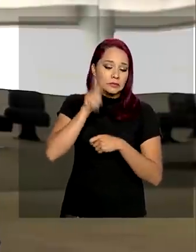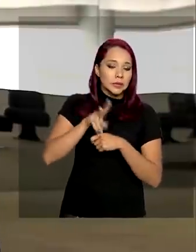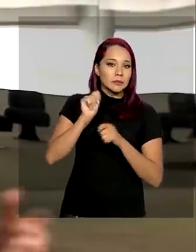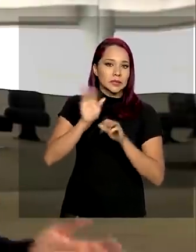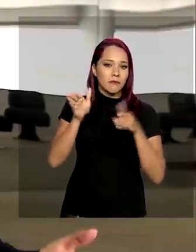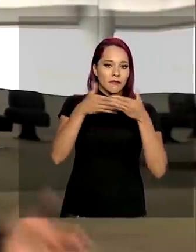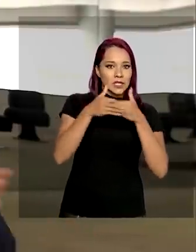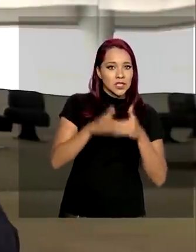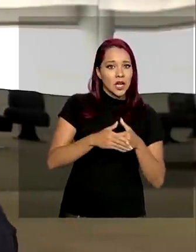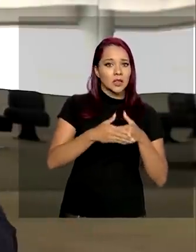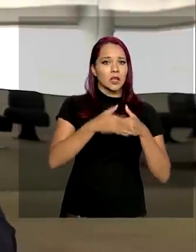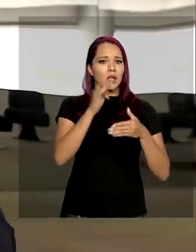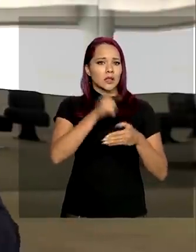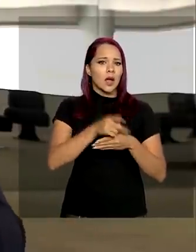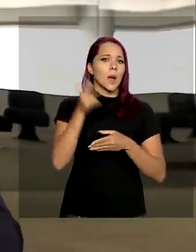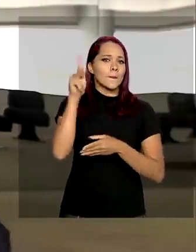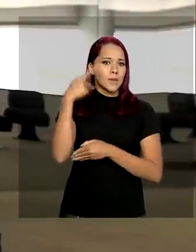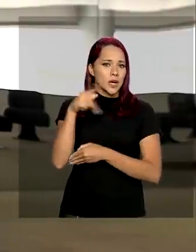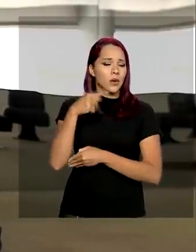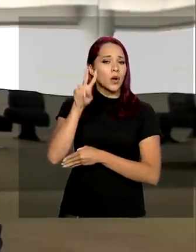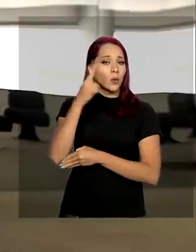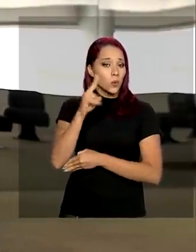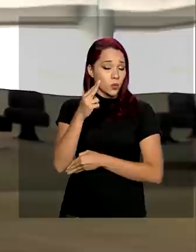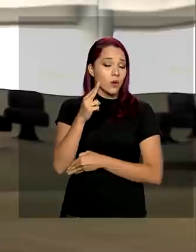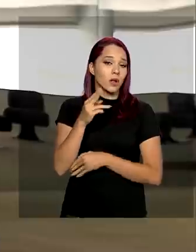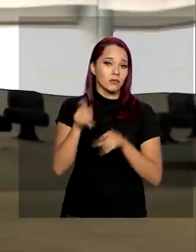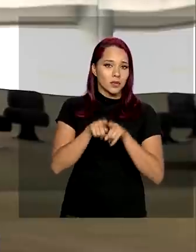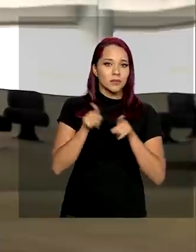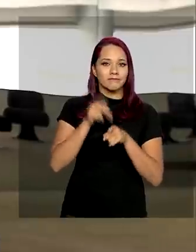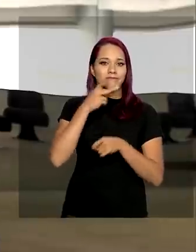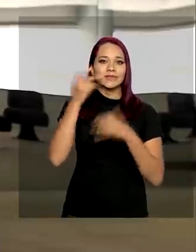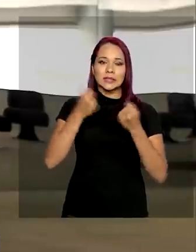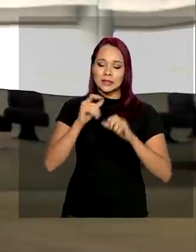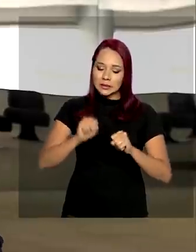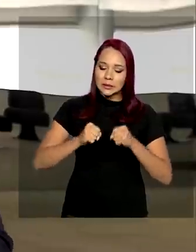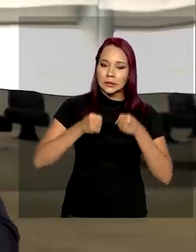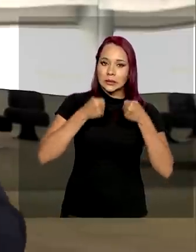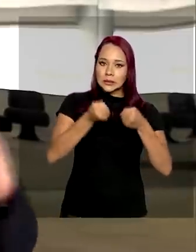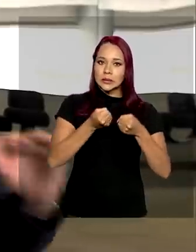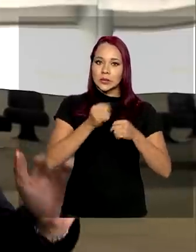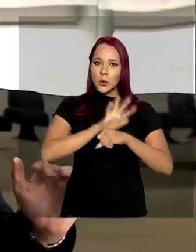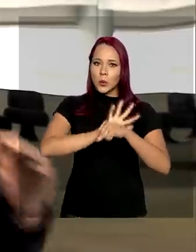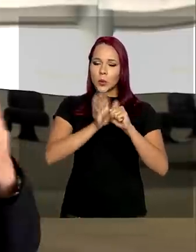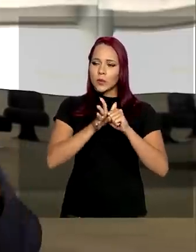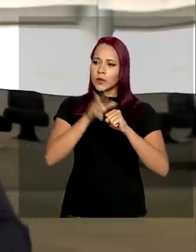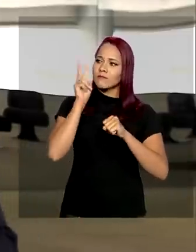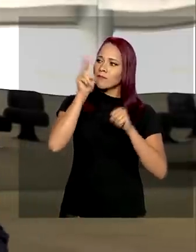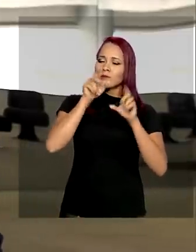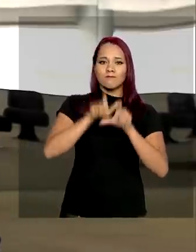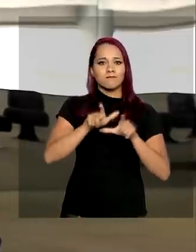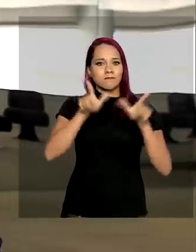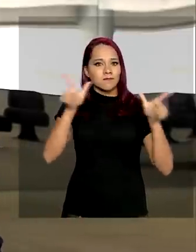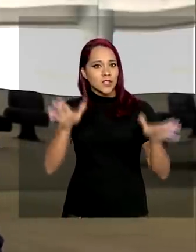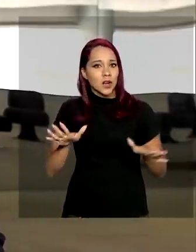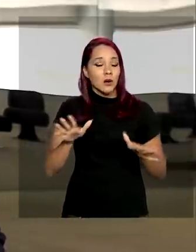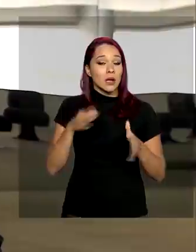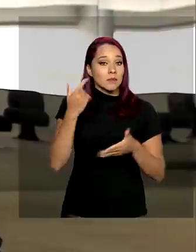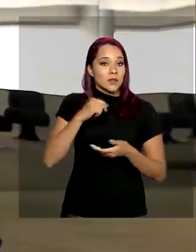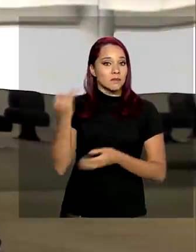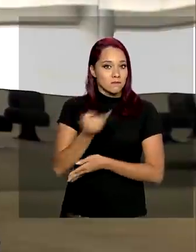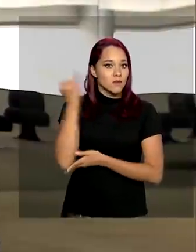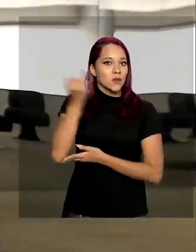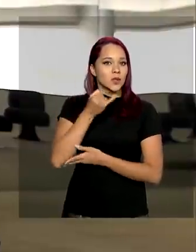fronteiras do Paraguai e do Uruguai e ressaltou que é preciso encarar o coronavírus de forma ampla. Por isso, é fundamental